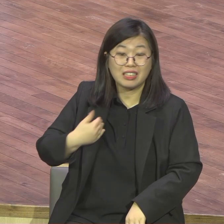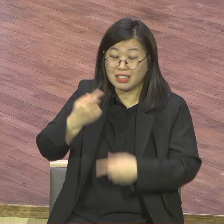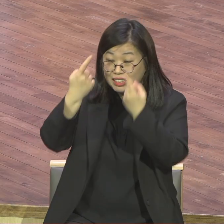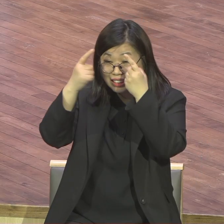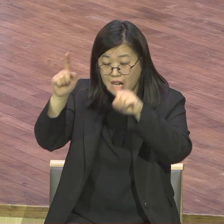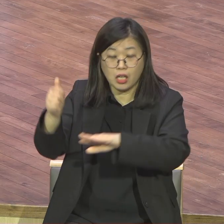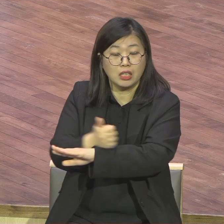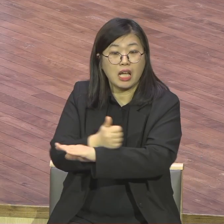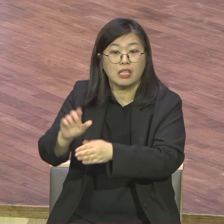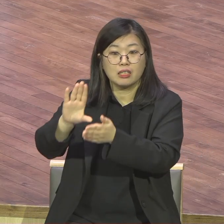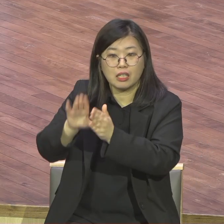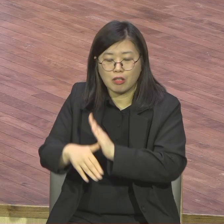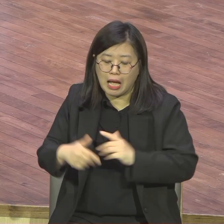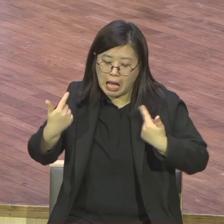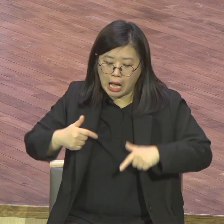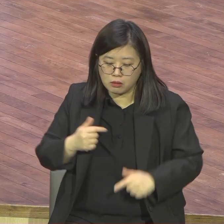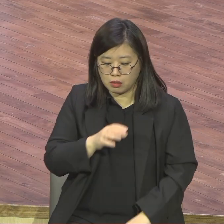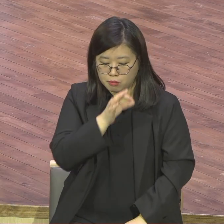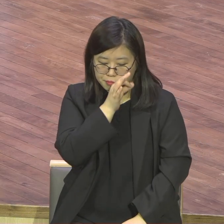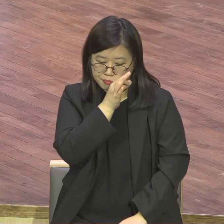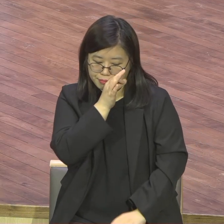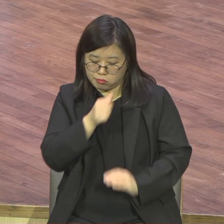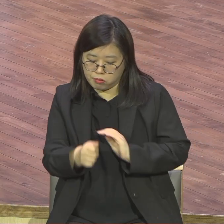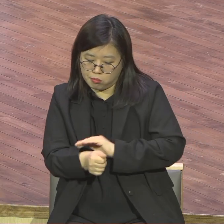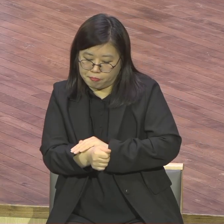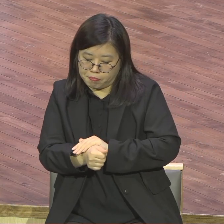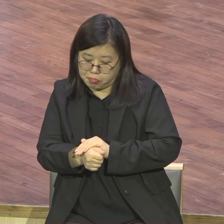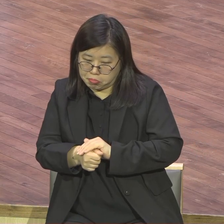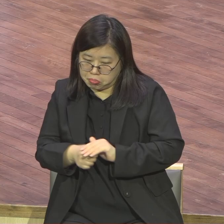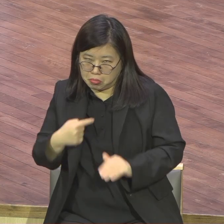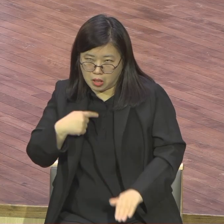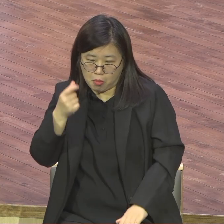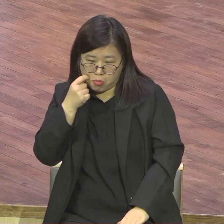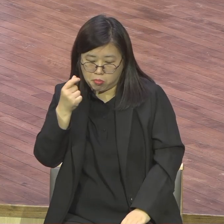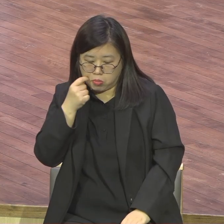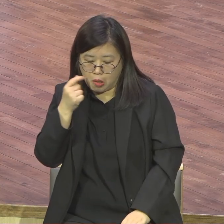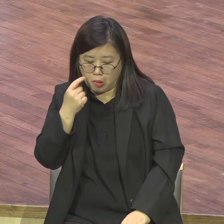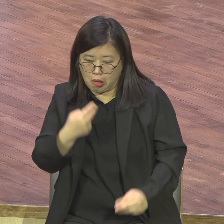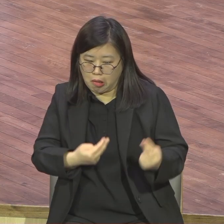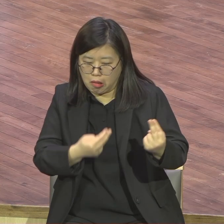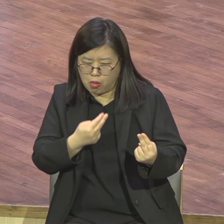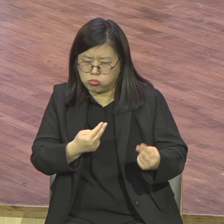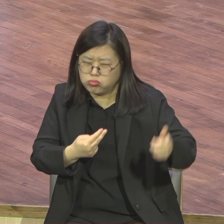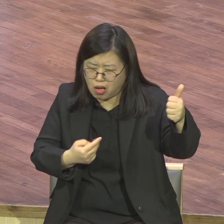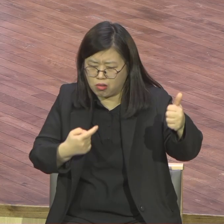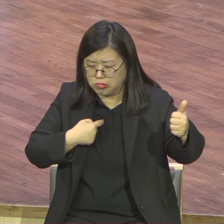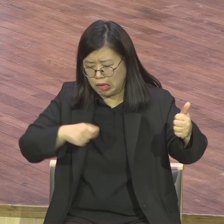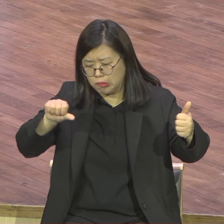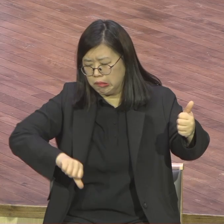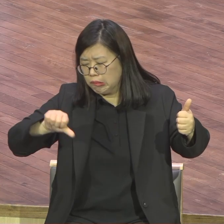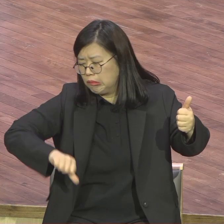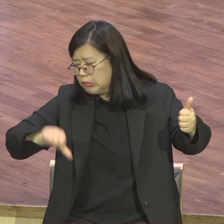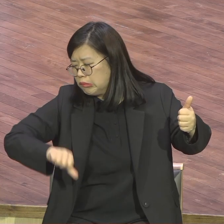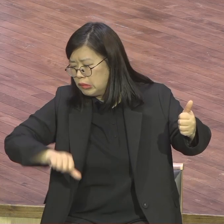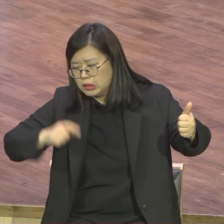늘 그냥 부끄러워가지고 아니 나이가 군대 갔다고 나이가 25였을 때면 그게 뭐 부끄러워지 부끄러워지 말아